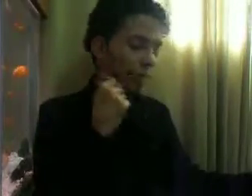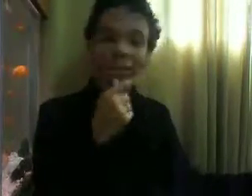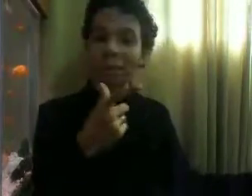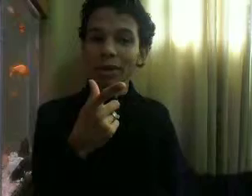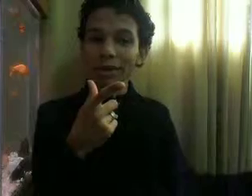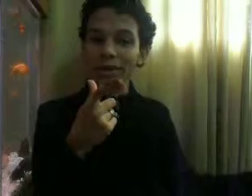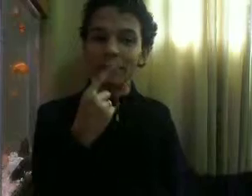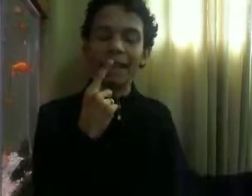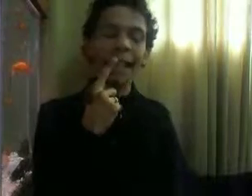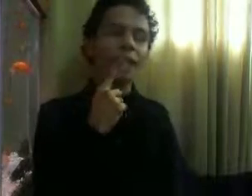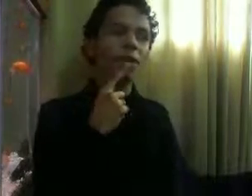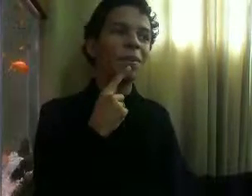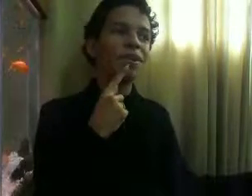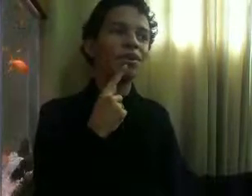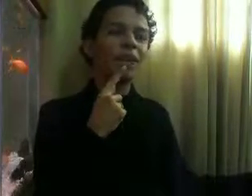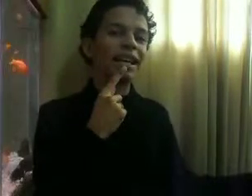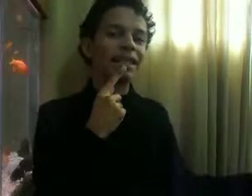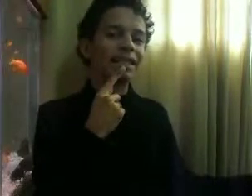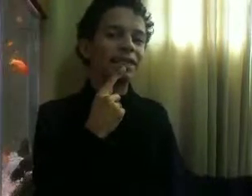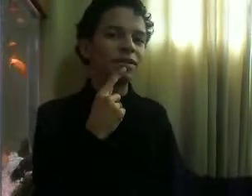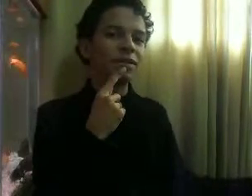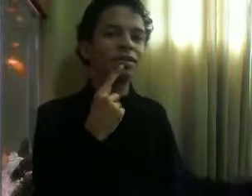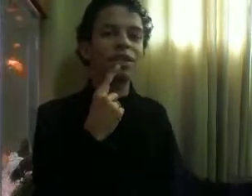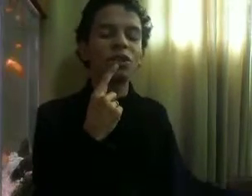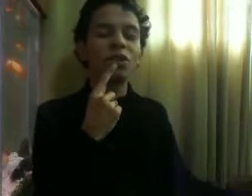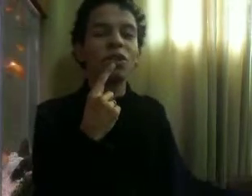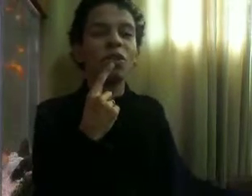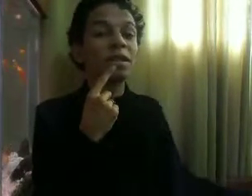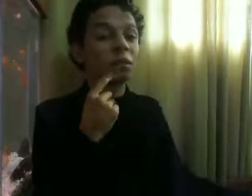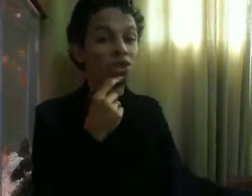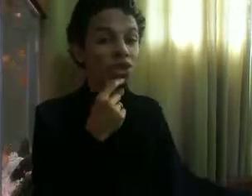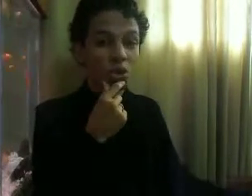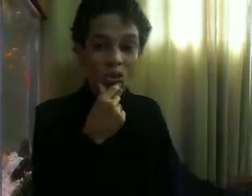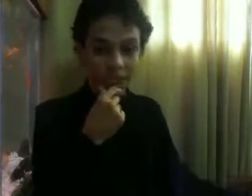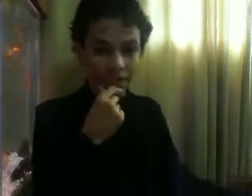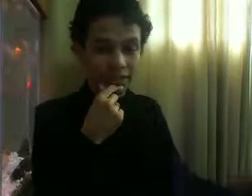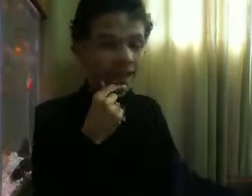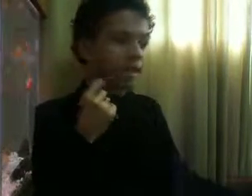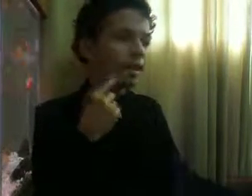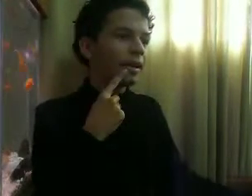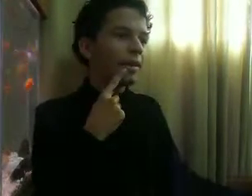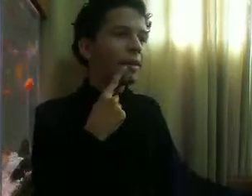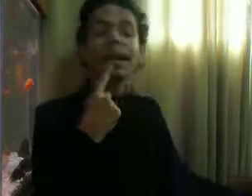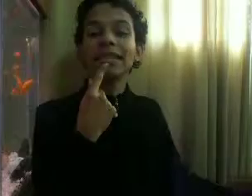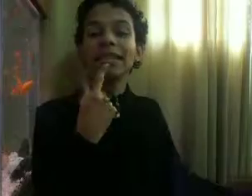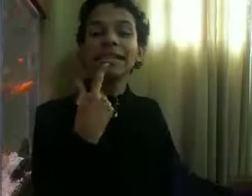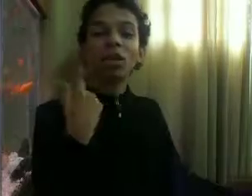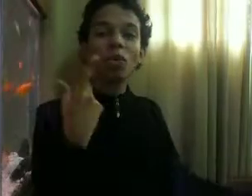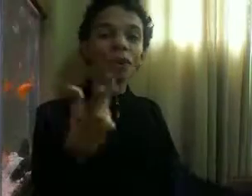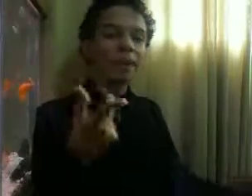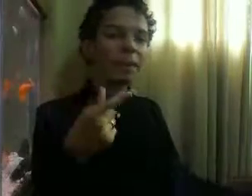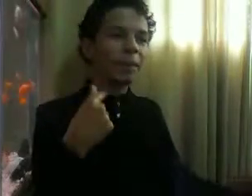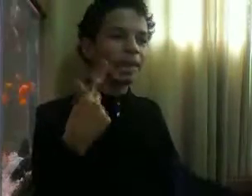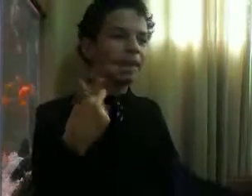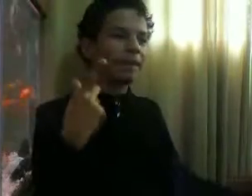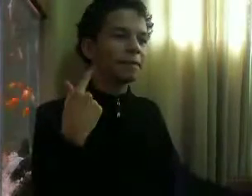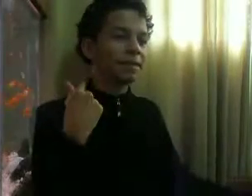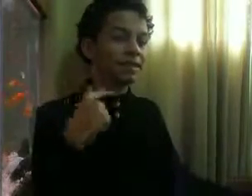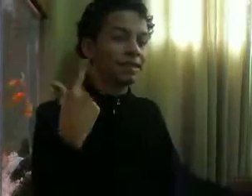Depois Ele começou a se envolver Com algumas prostitutas Mas ele não ia pra Fazer